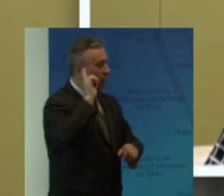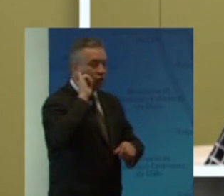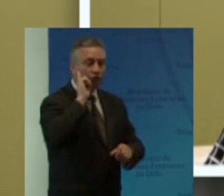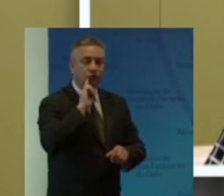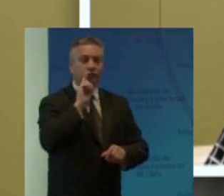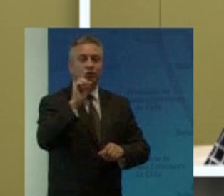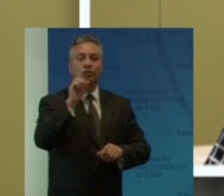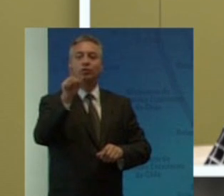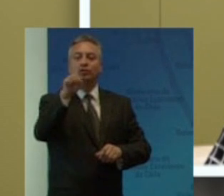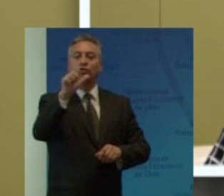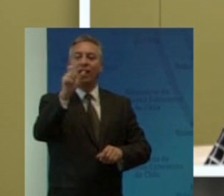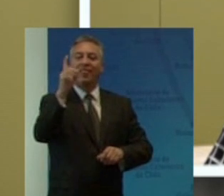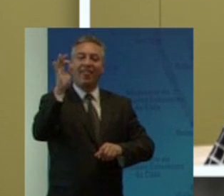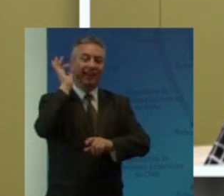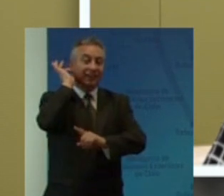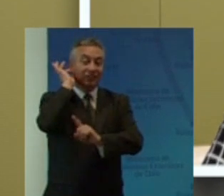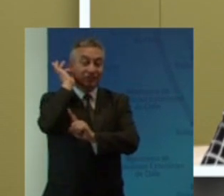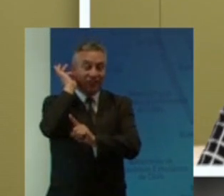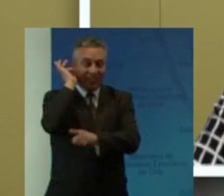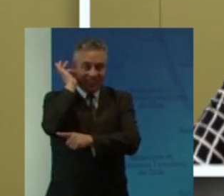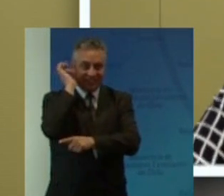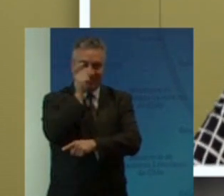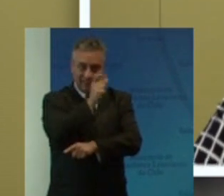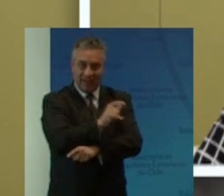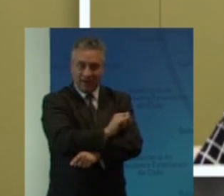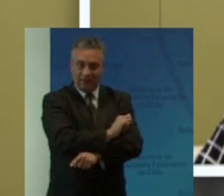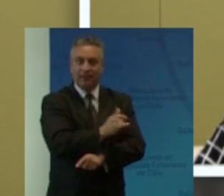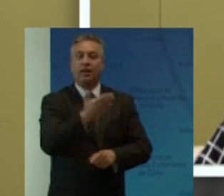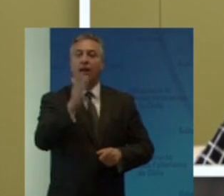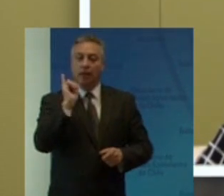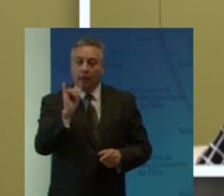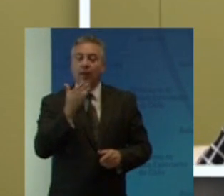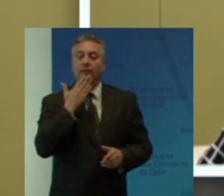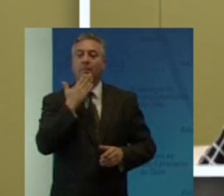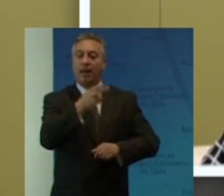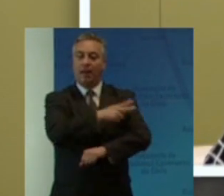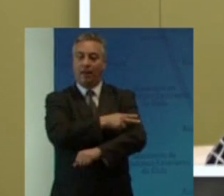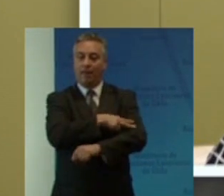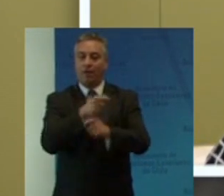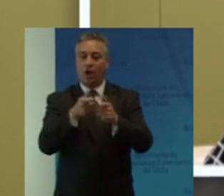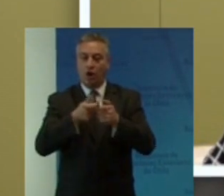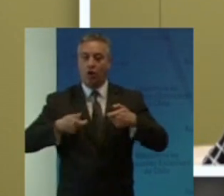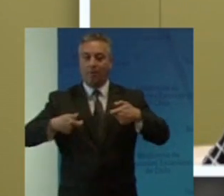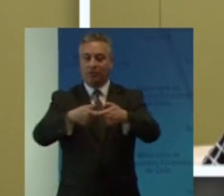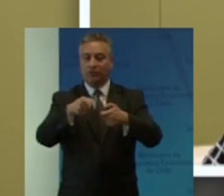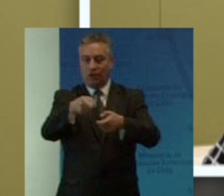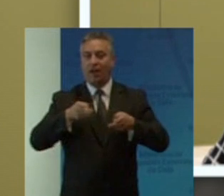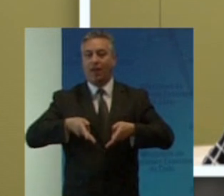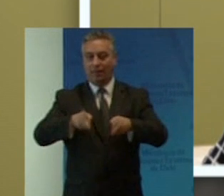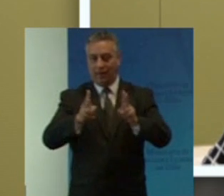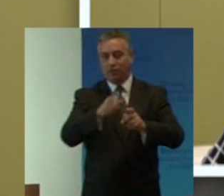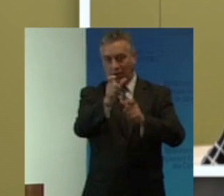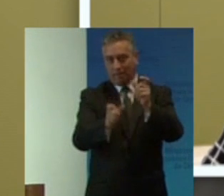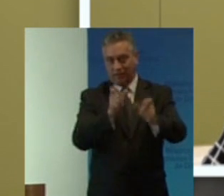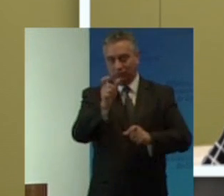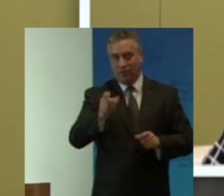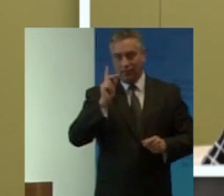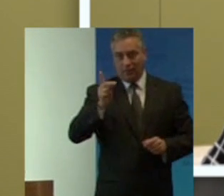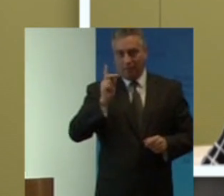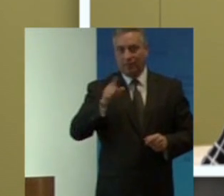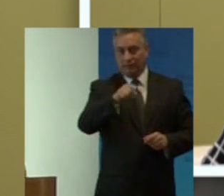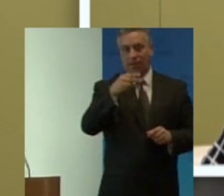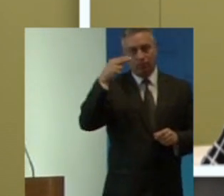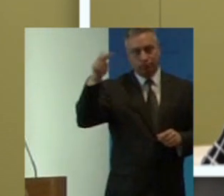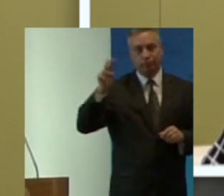y de la jefe de la Comisión de los Derechos de las Personas con Discapacidad de